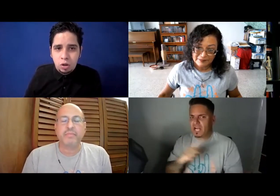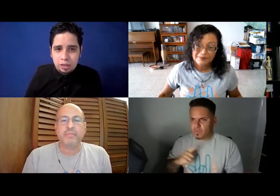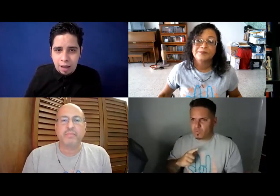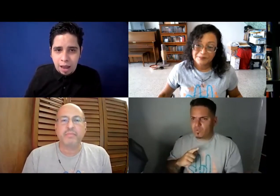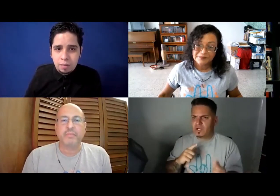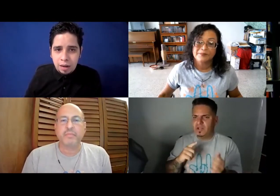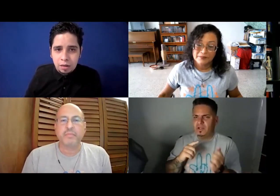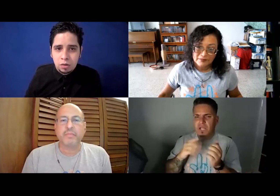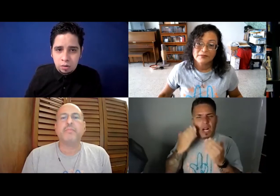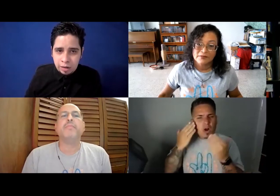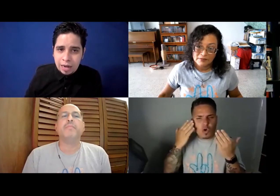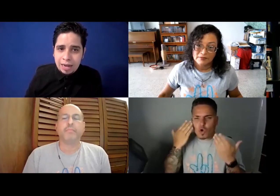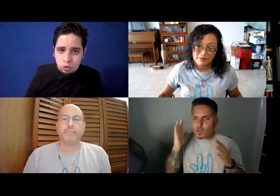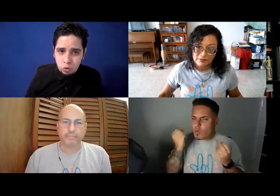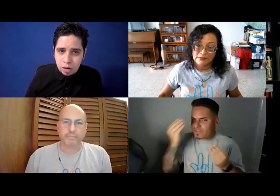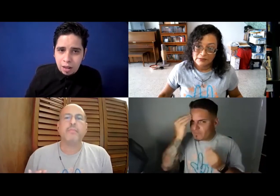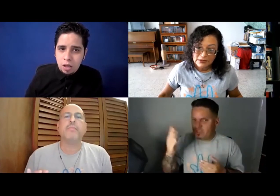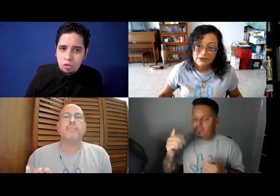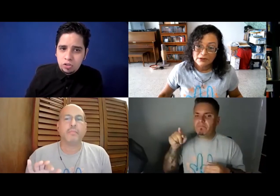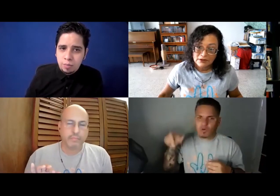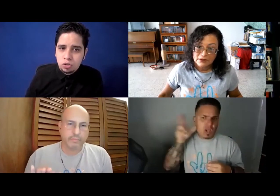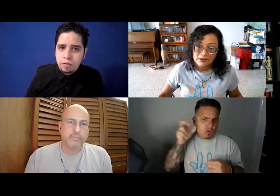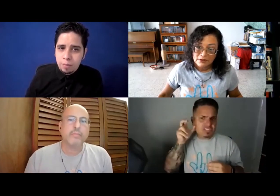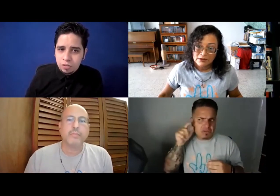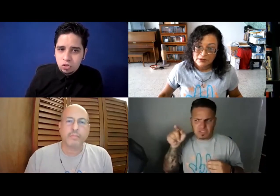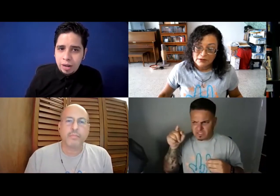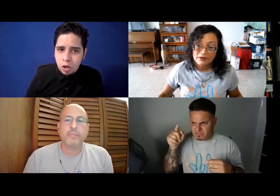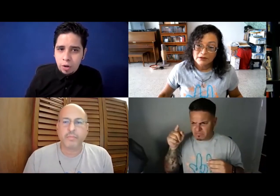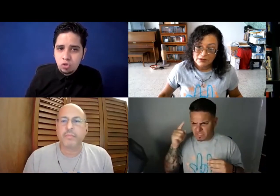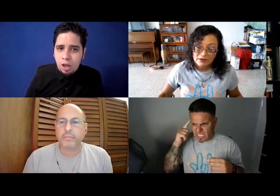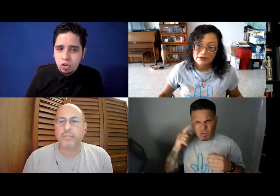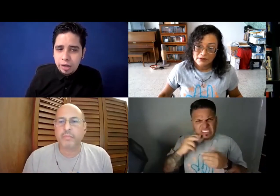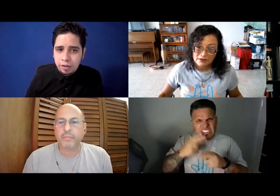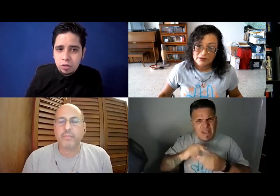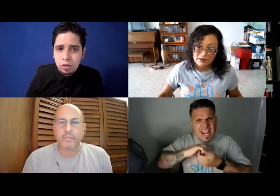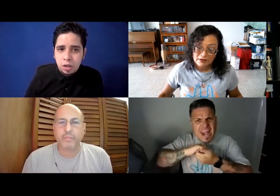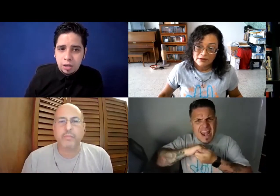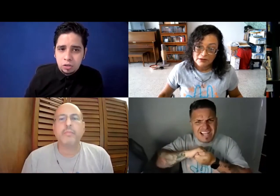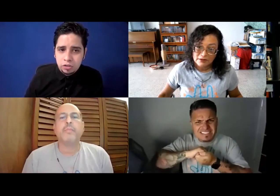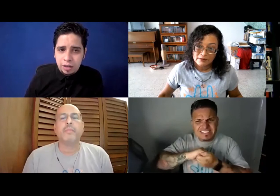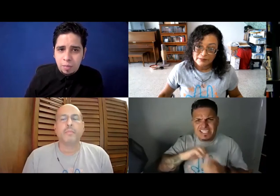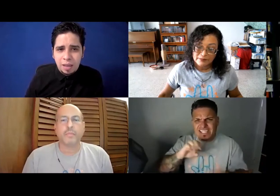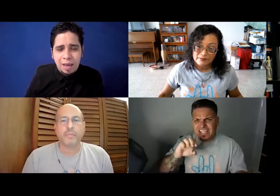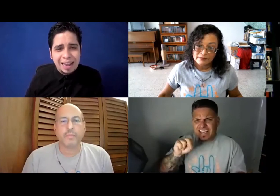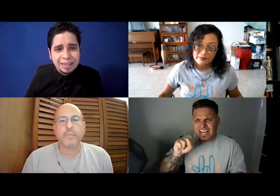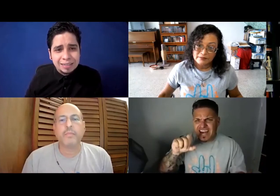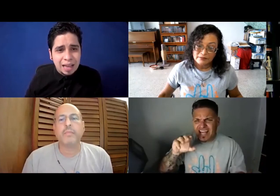a trabajar en la legislatura. No sé mucha información sobre ello, pero he escuchado sobre eso. Entonces, no me se llama alianza